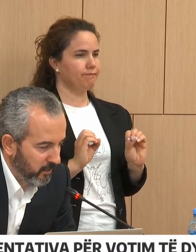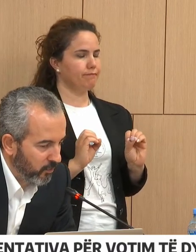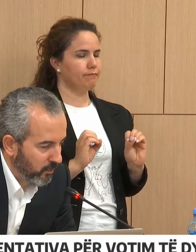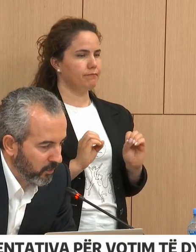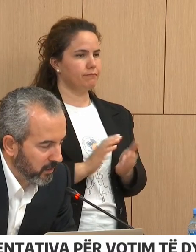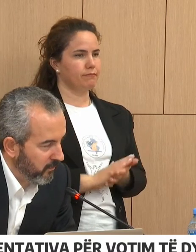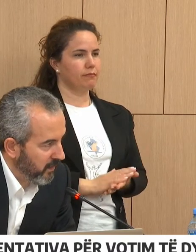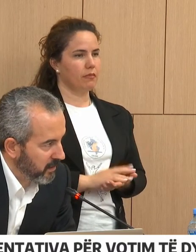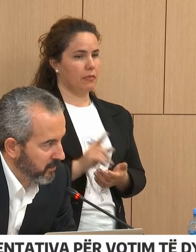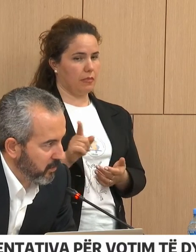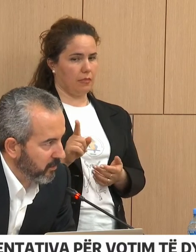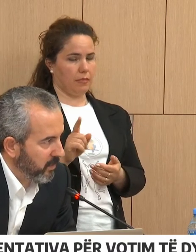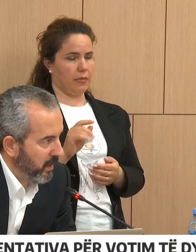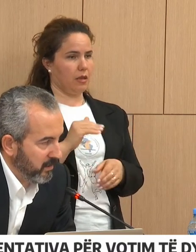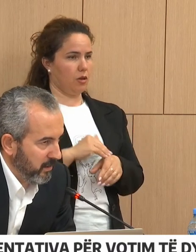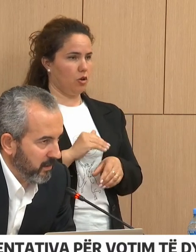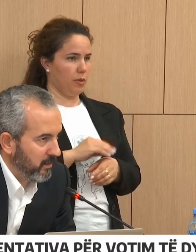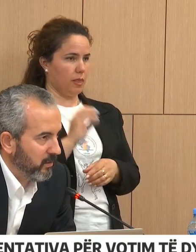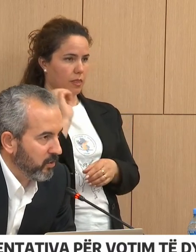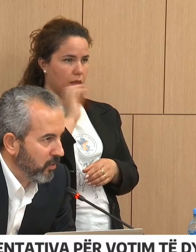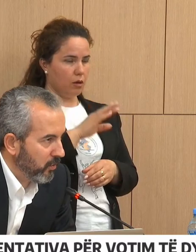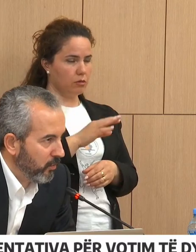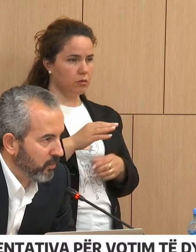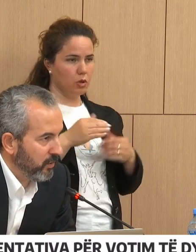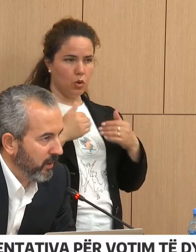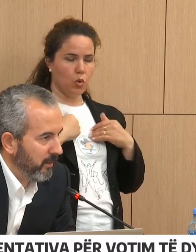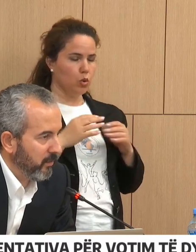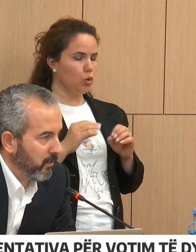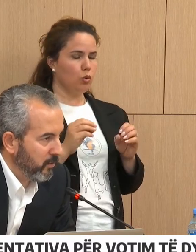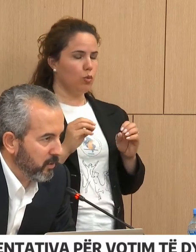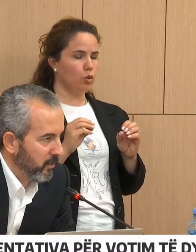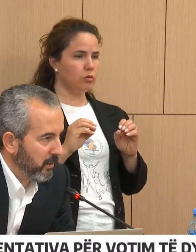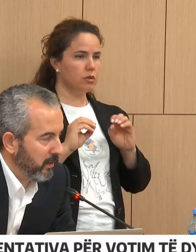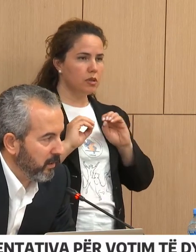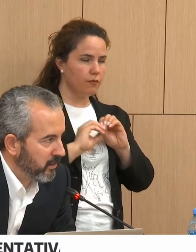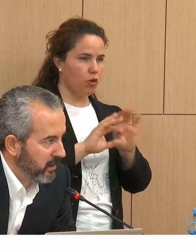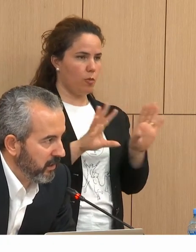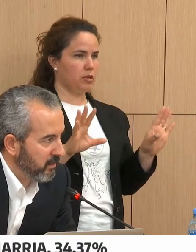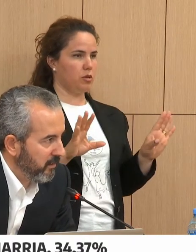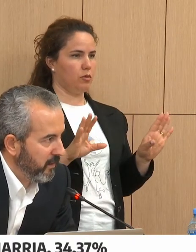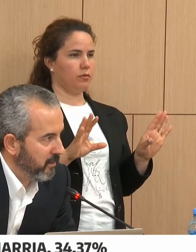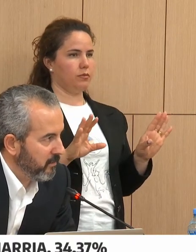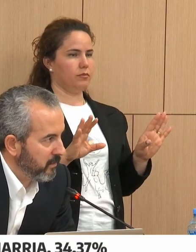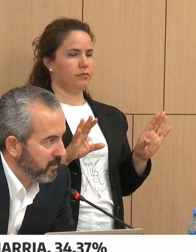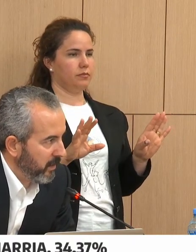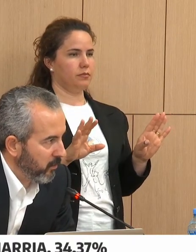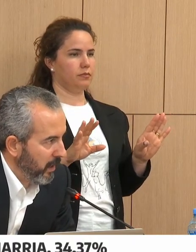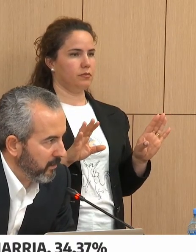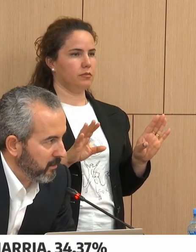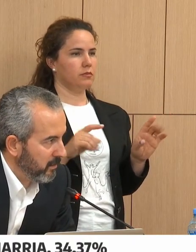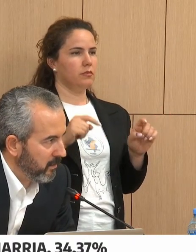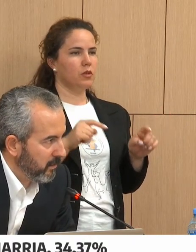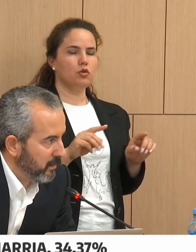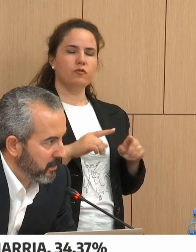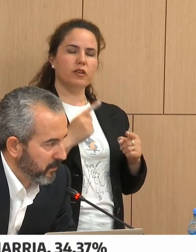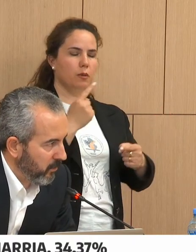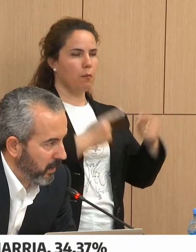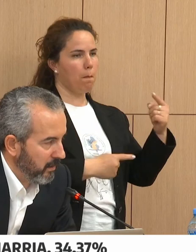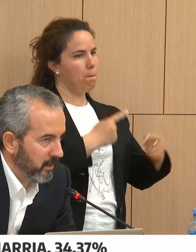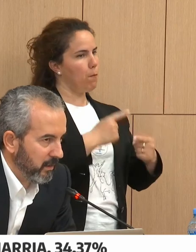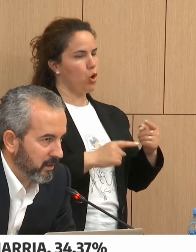nuk mundet të flasim sot prazgjë gjithdo kush që je konkluzionet vështjesht dhe vetëm spekulant